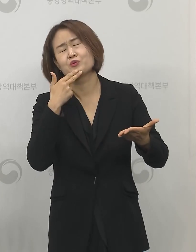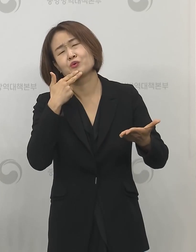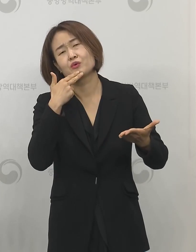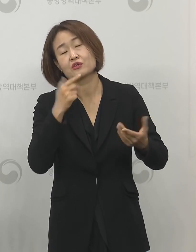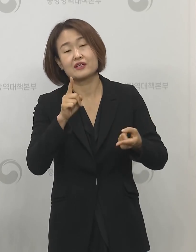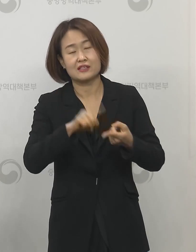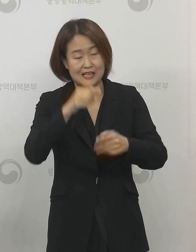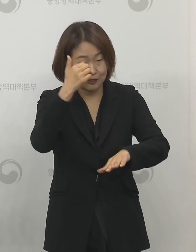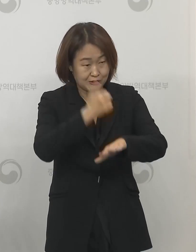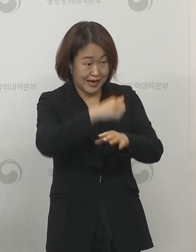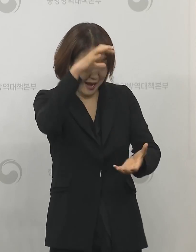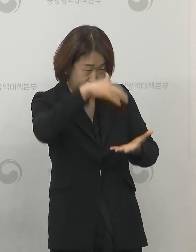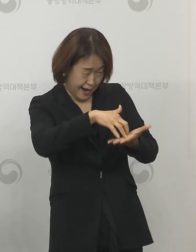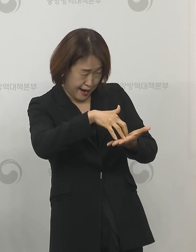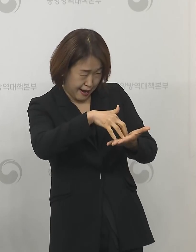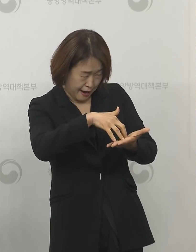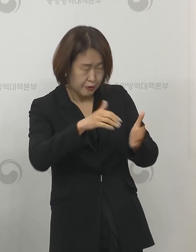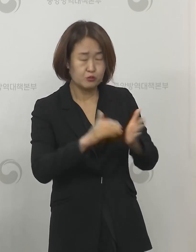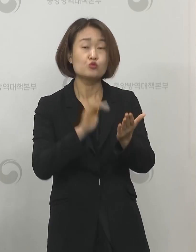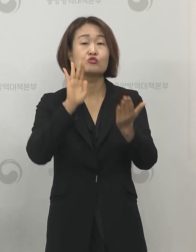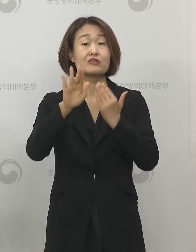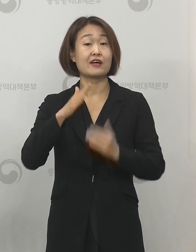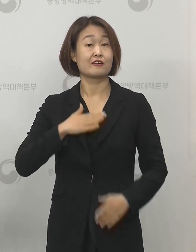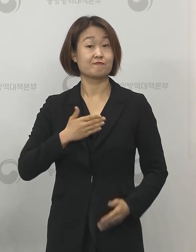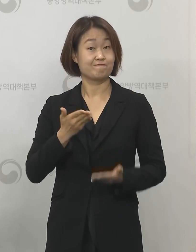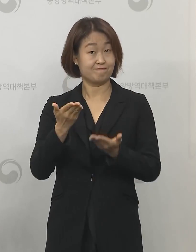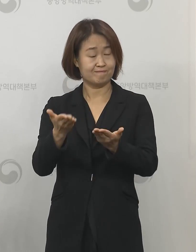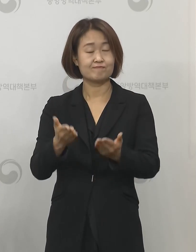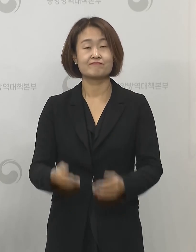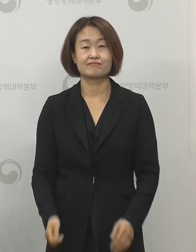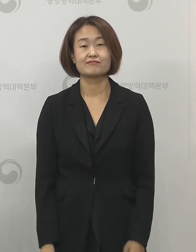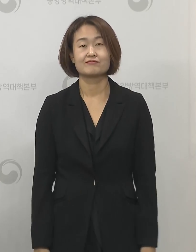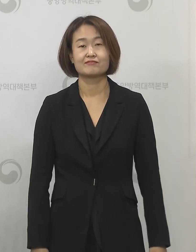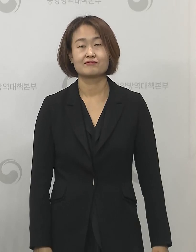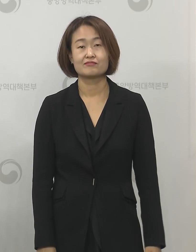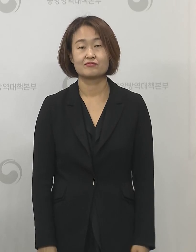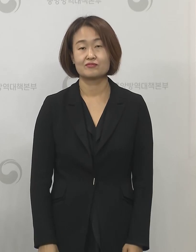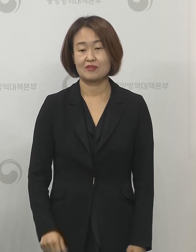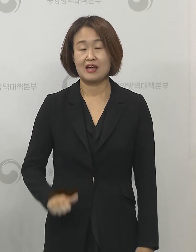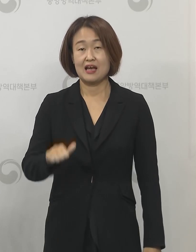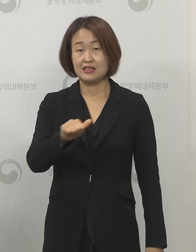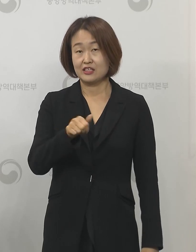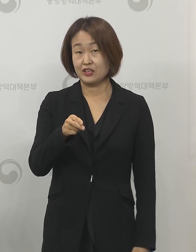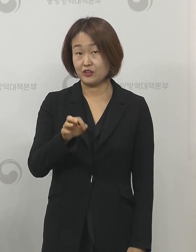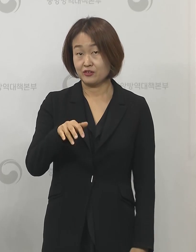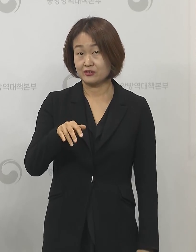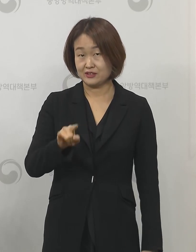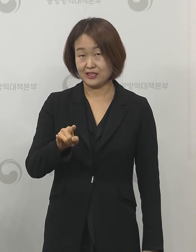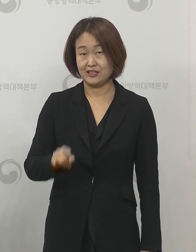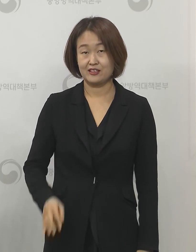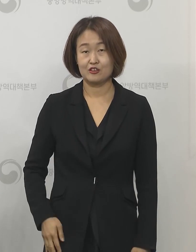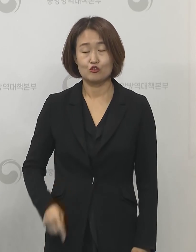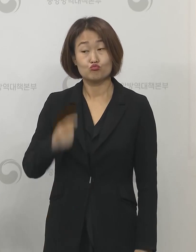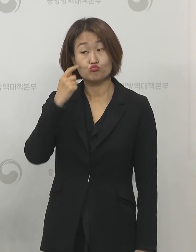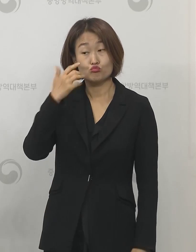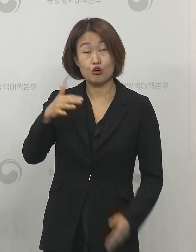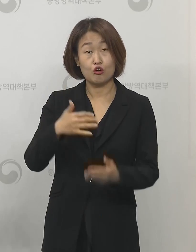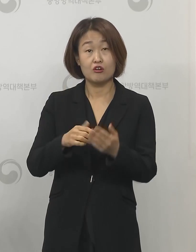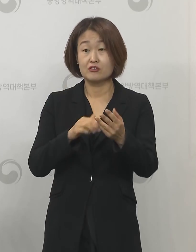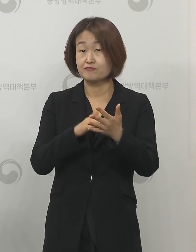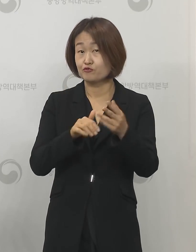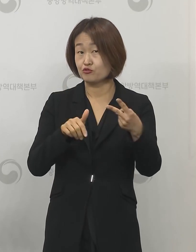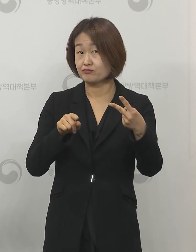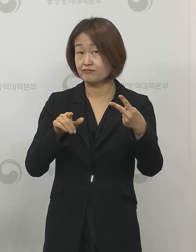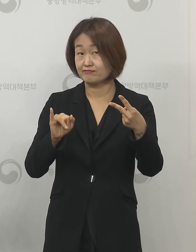집계를 해서 말씀을 드리도록 하겠습니다 네 다음 아시아경제 최대열 기자님 두 가지 질문 주셨습니다